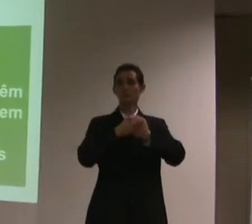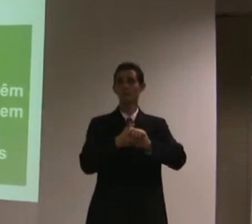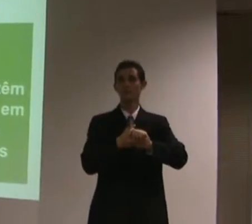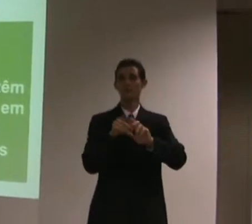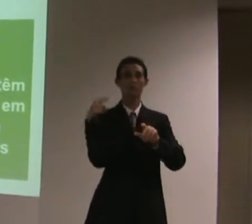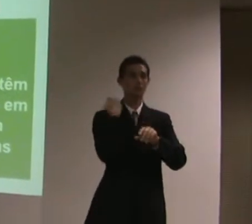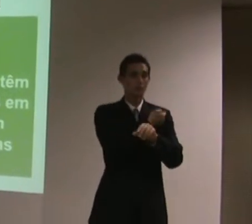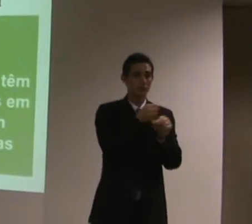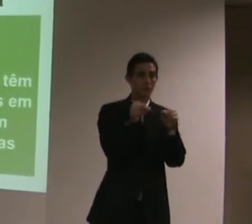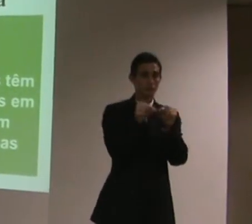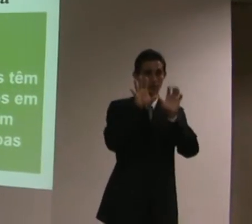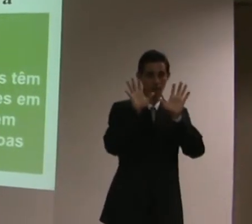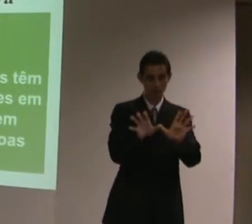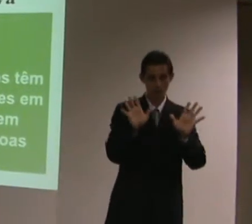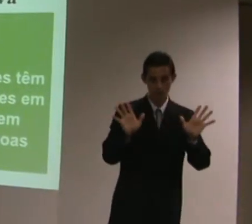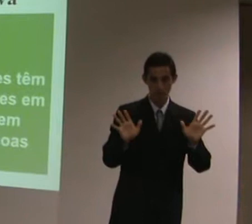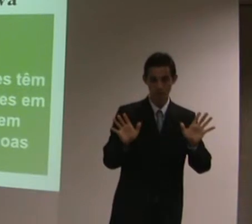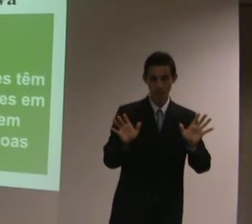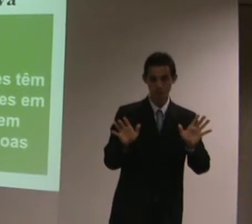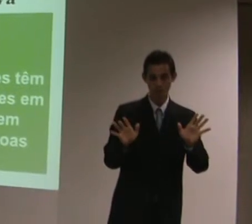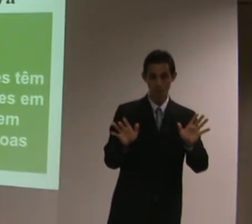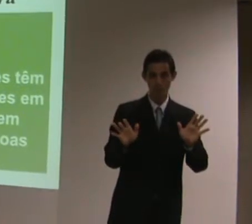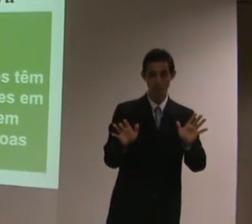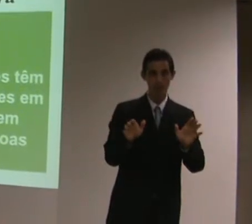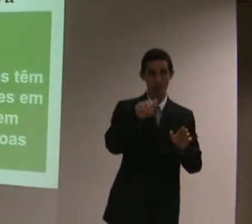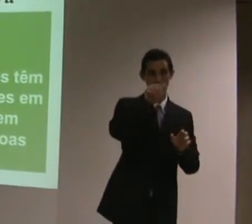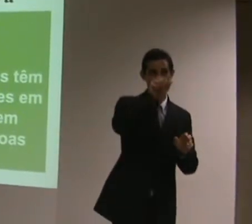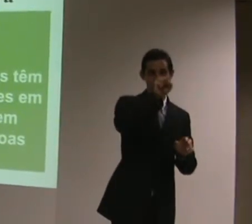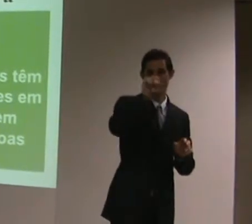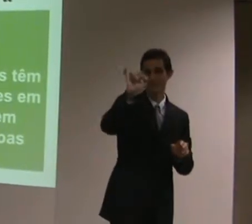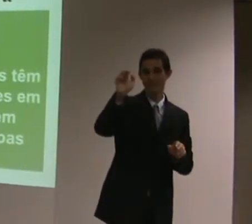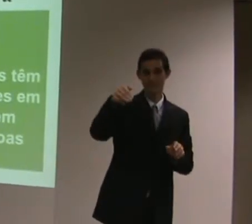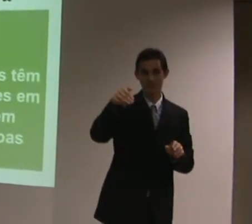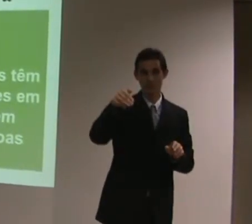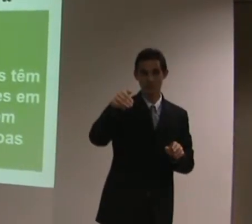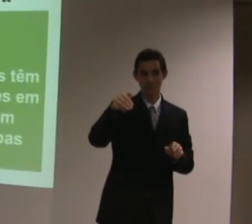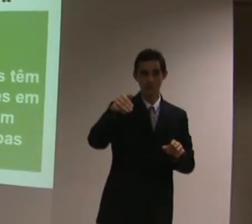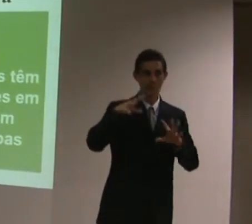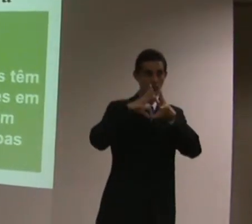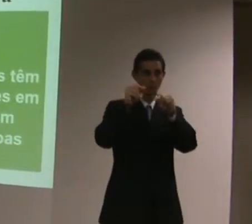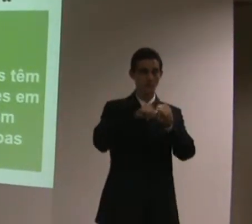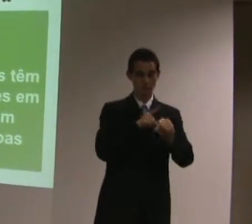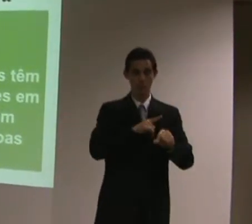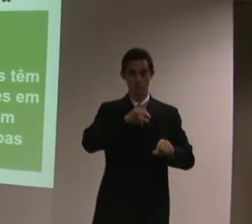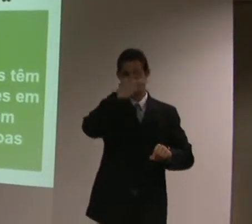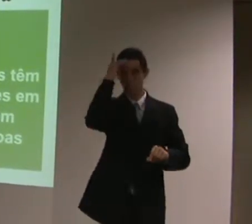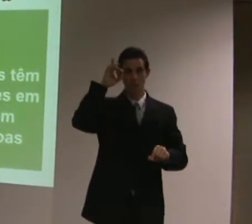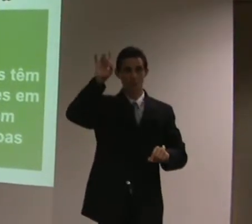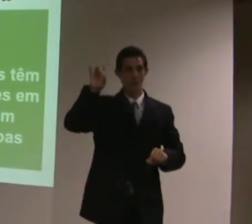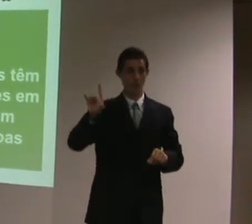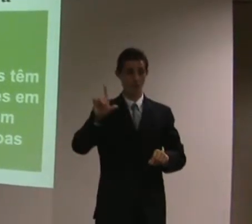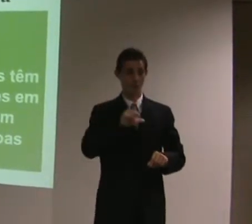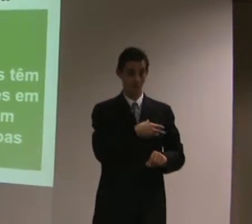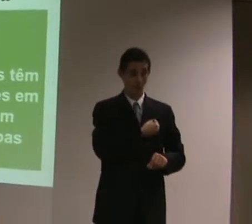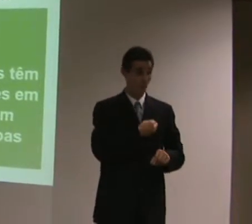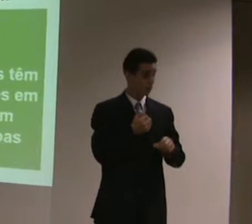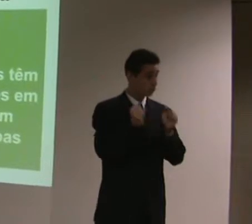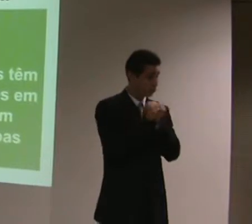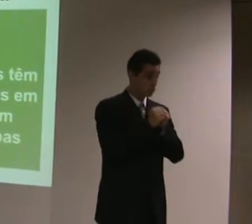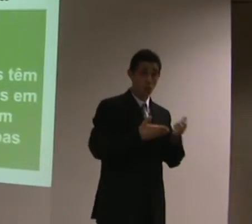assim. Reparem que, até esse momento, a pessoa com deficiência, que é colega, que está ali, trabalha naquele mesmo setor,